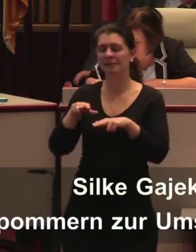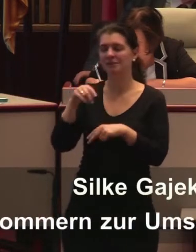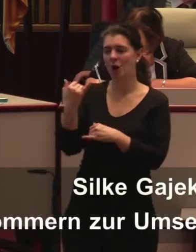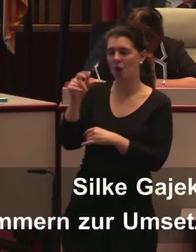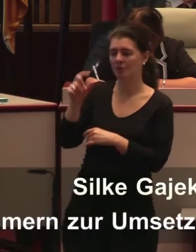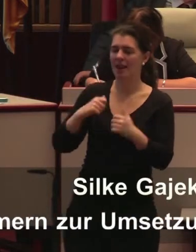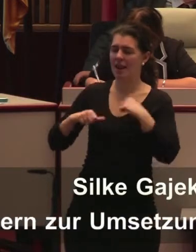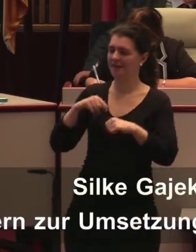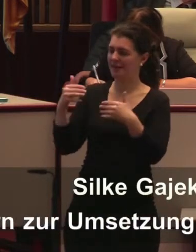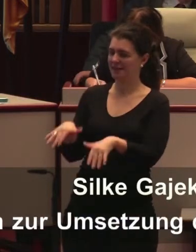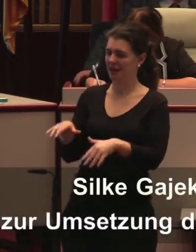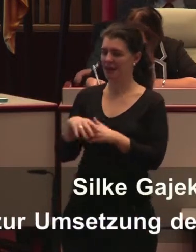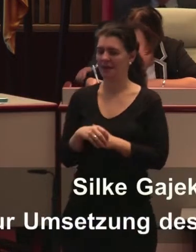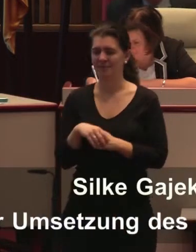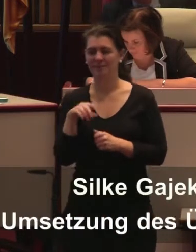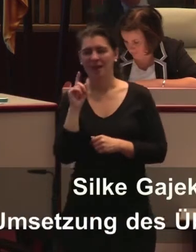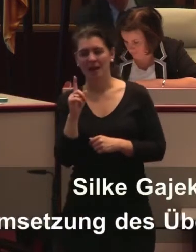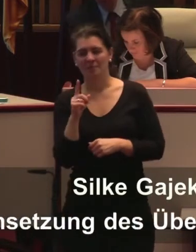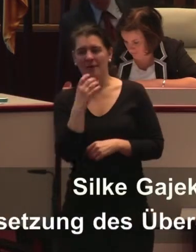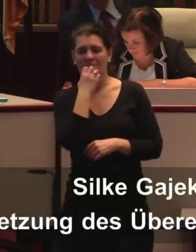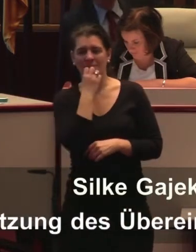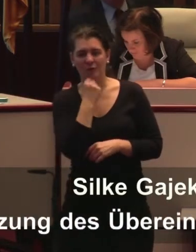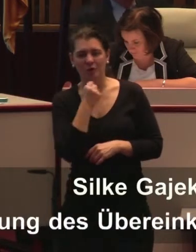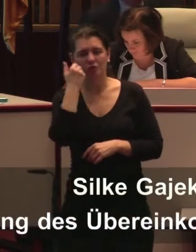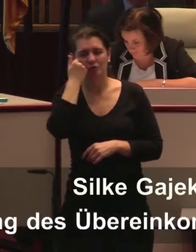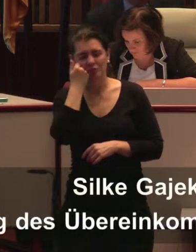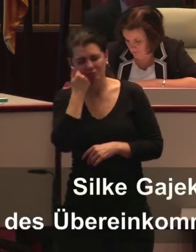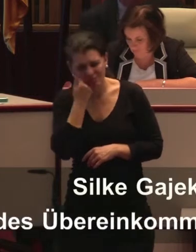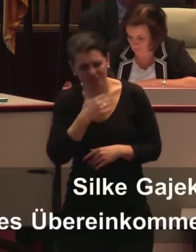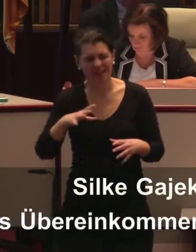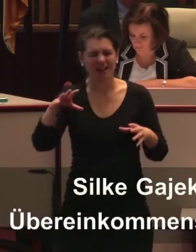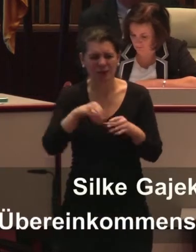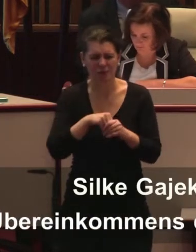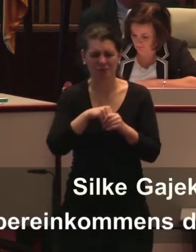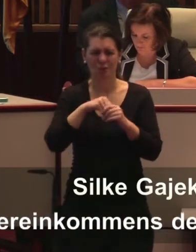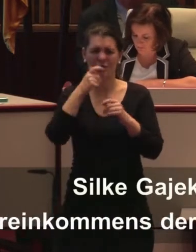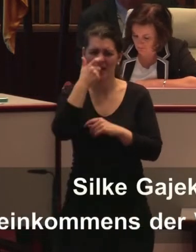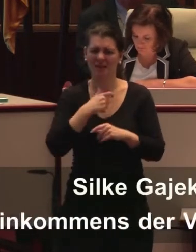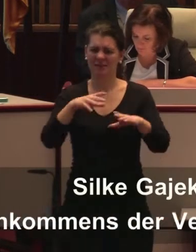Inklusion ernst zu meinen und hier nicht dagegen anzugehen.